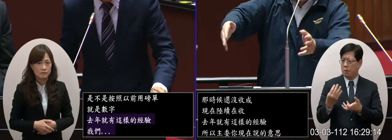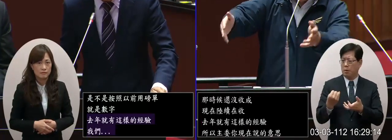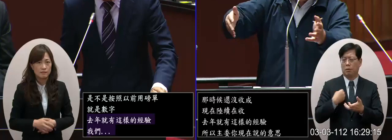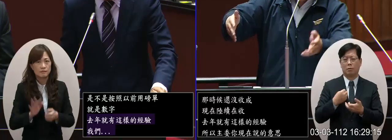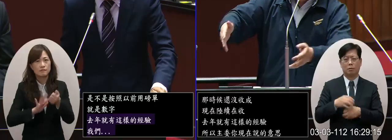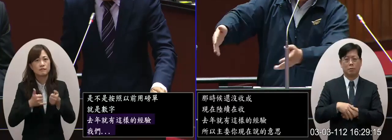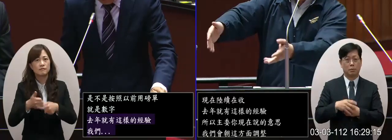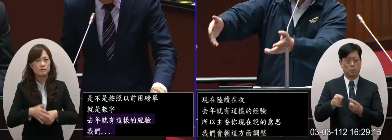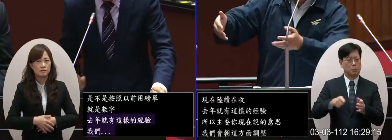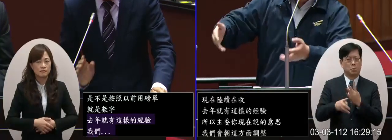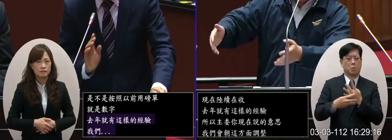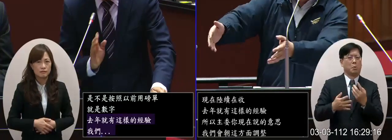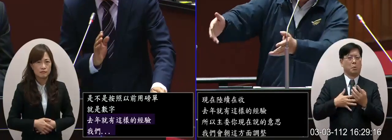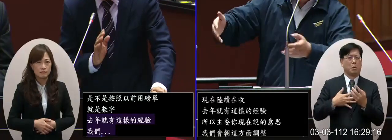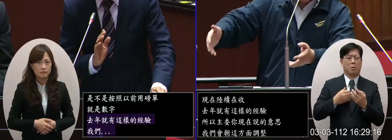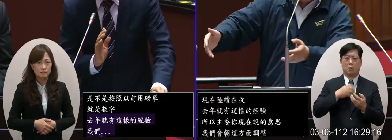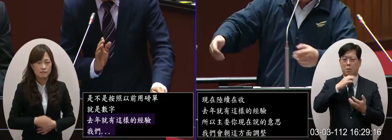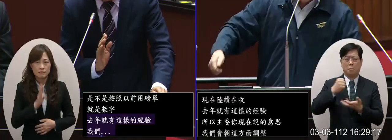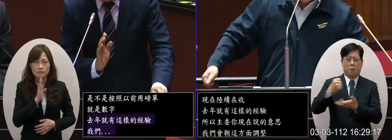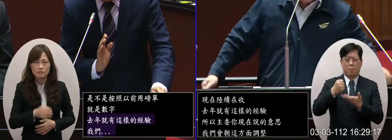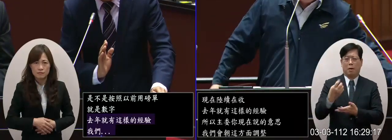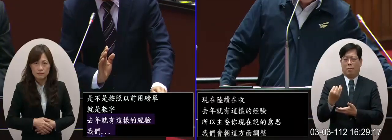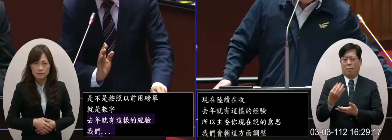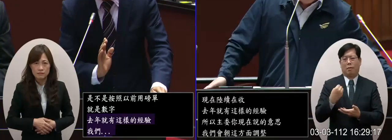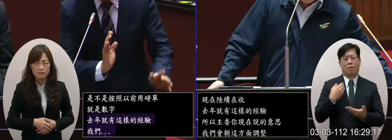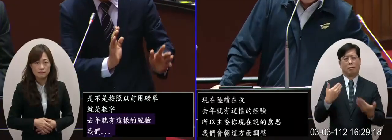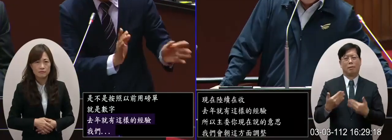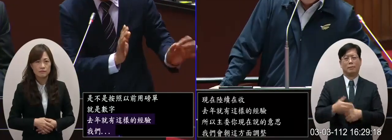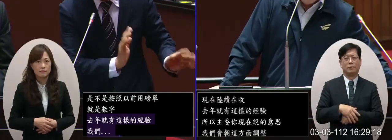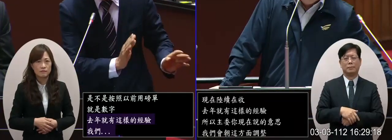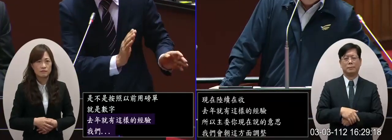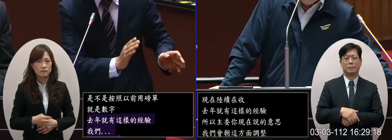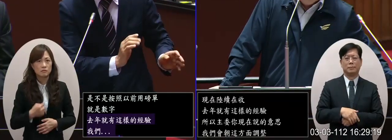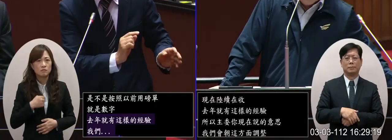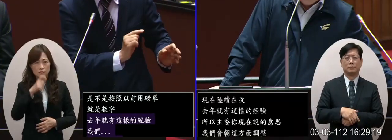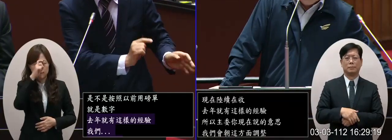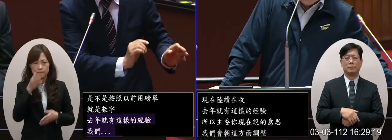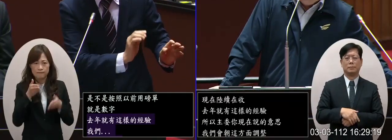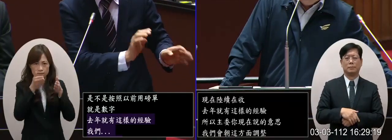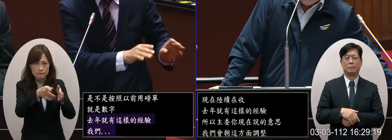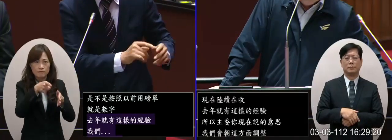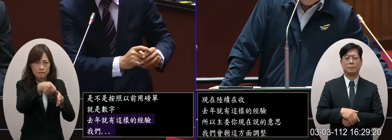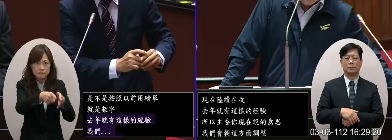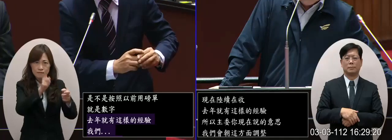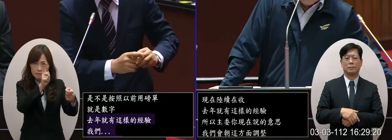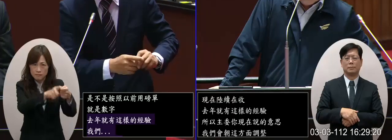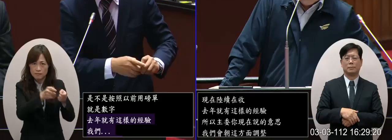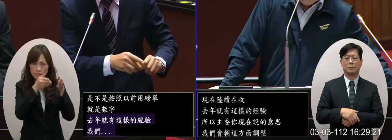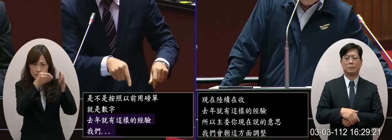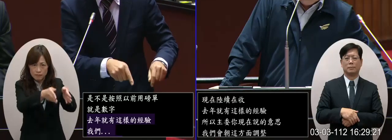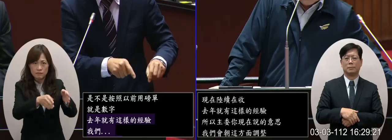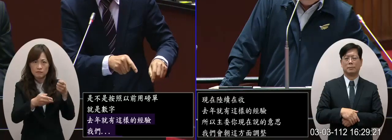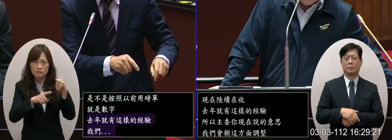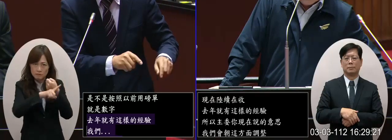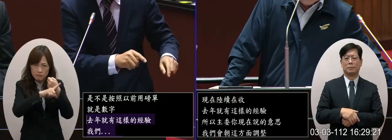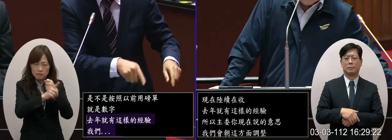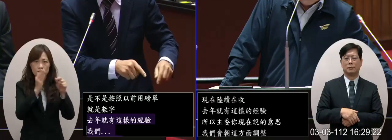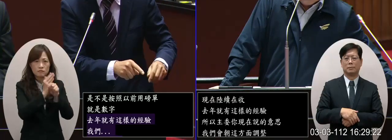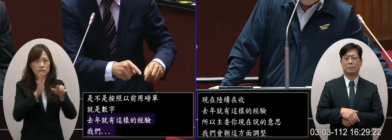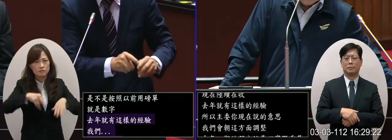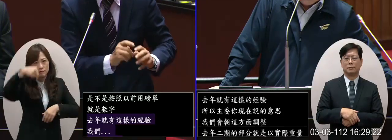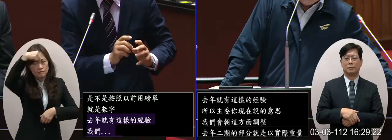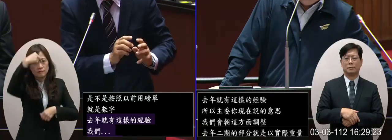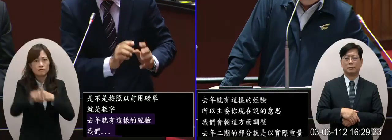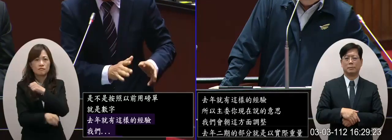由利英專業他們說幾包收幾包我用這個方向來已經用這個方向去處理今天會保